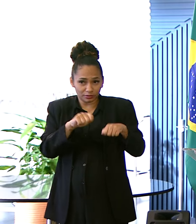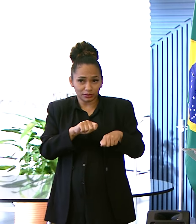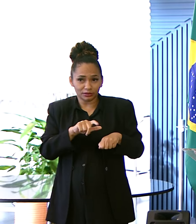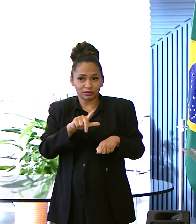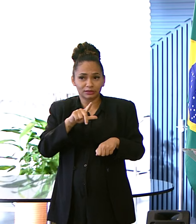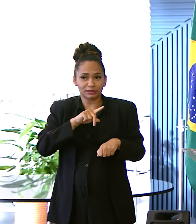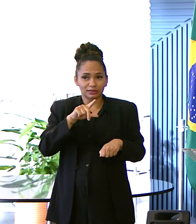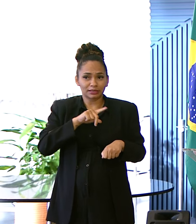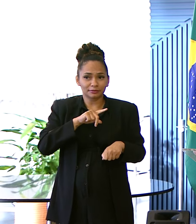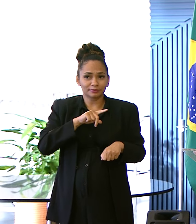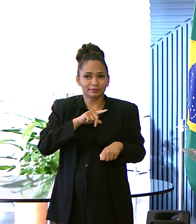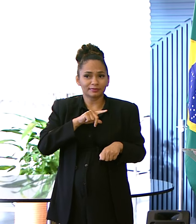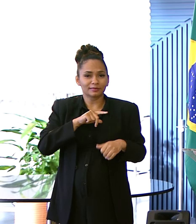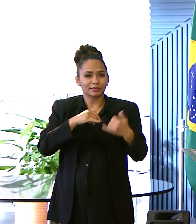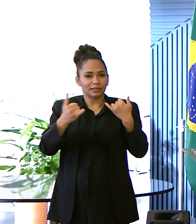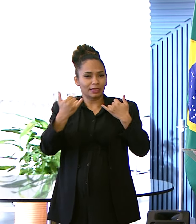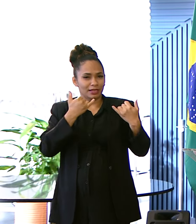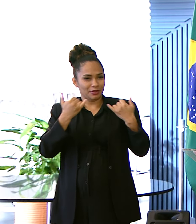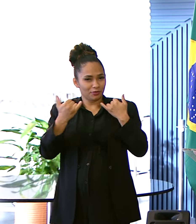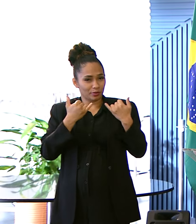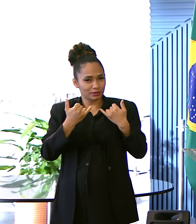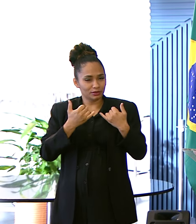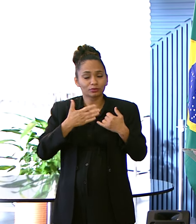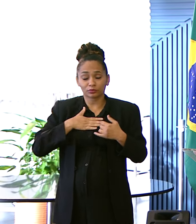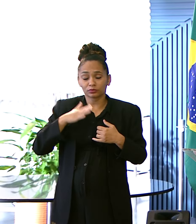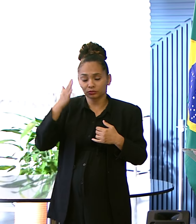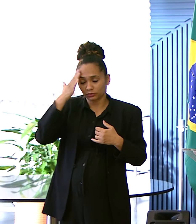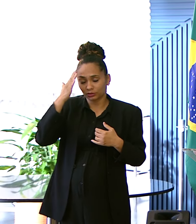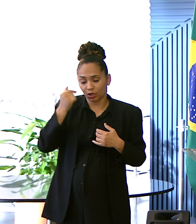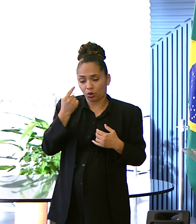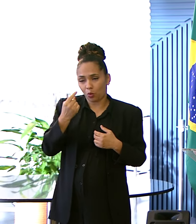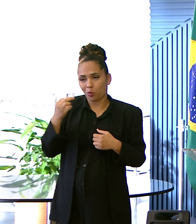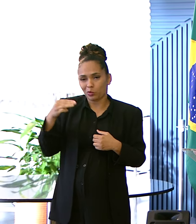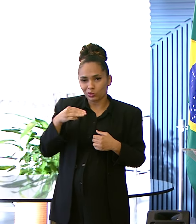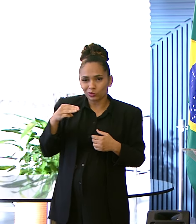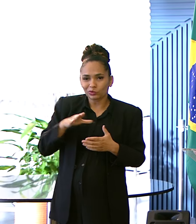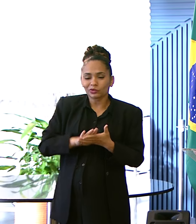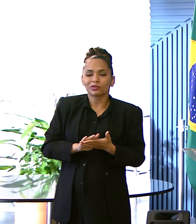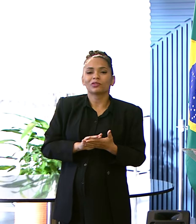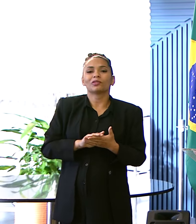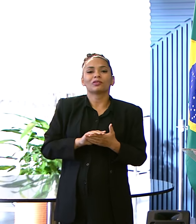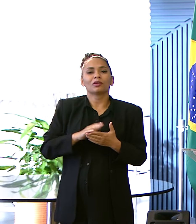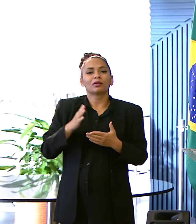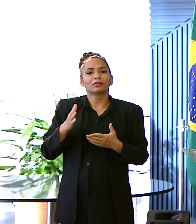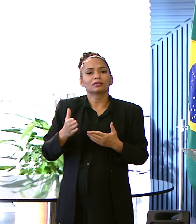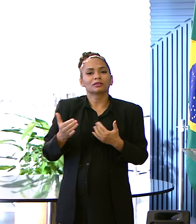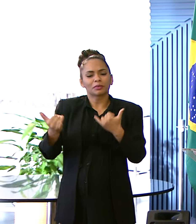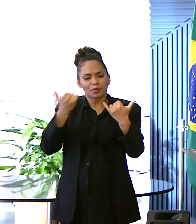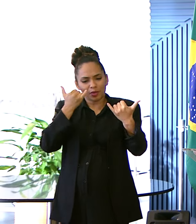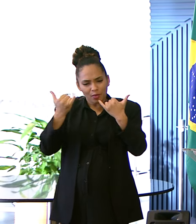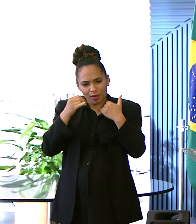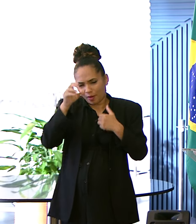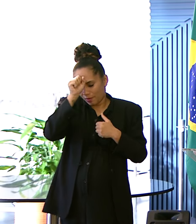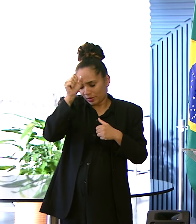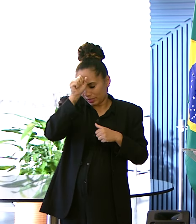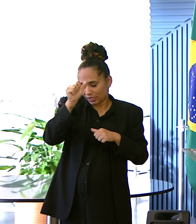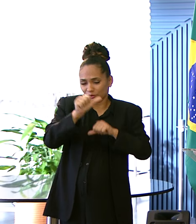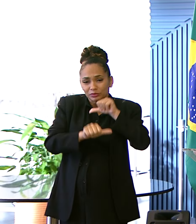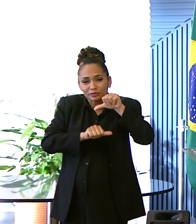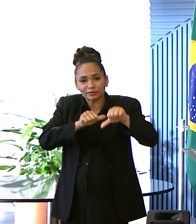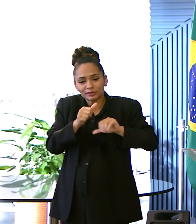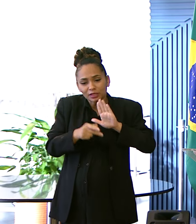Ouvindo Aprendendo Um minuto Ouvindo Aprendendo Transformando Criando programas